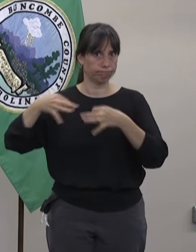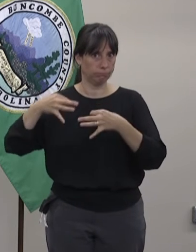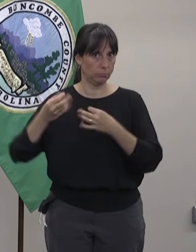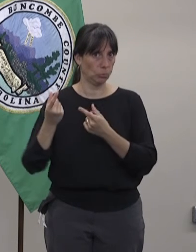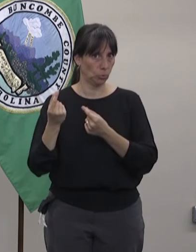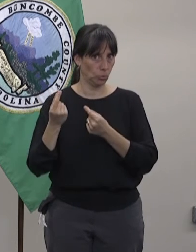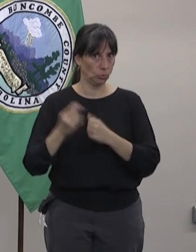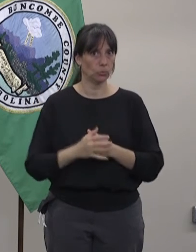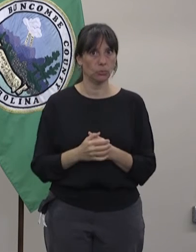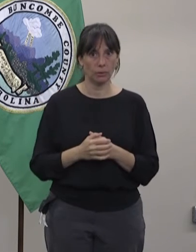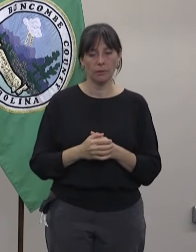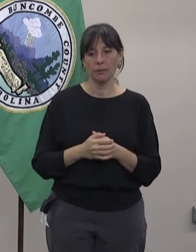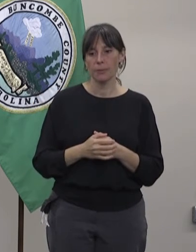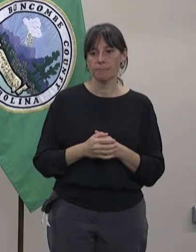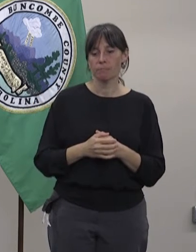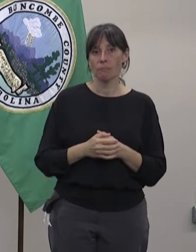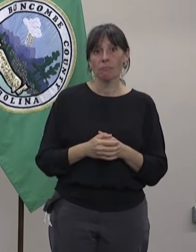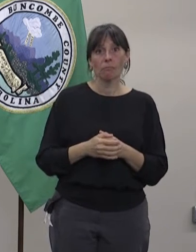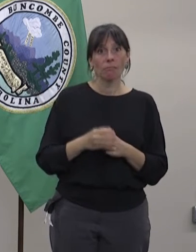han vuelto.